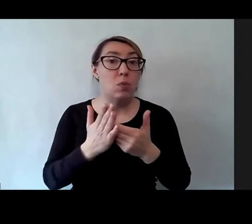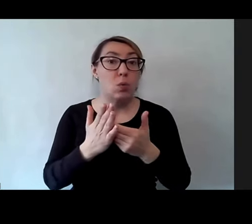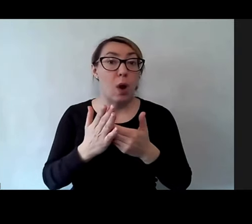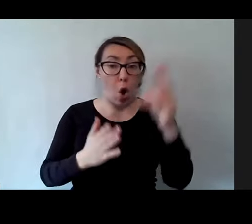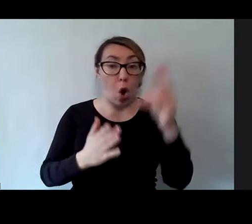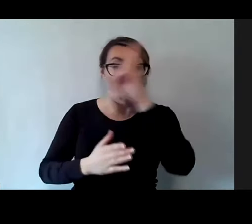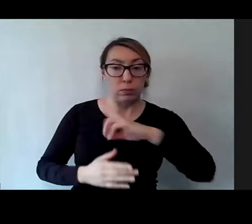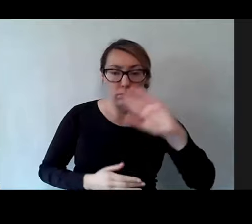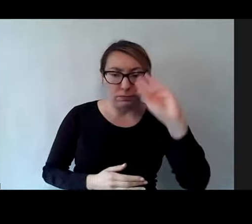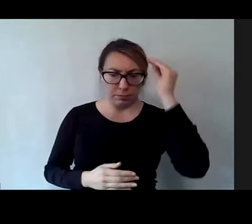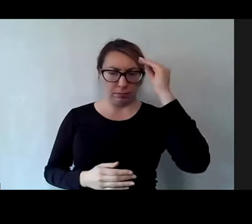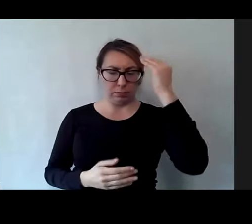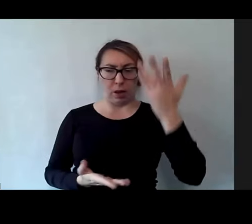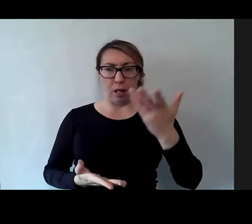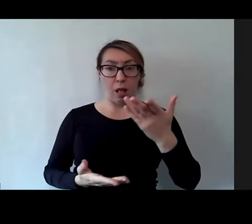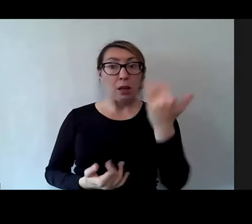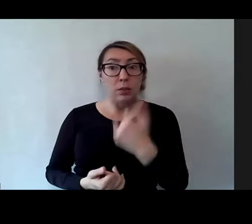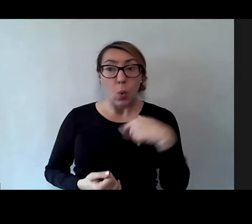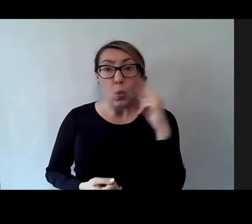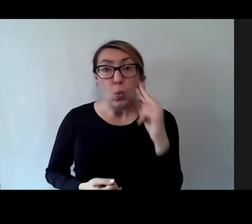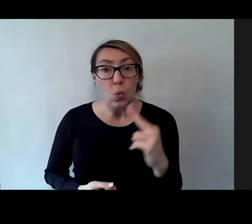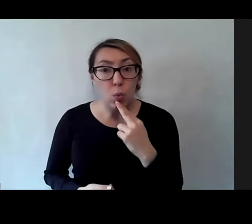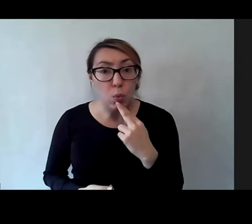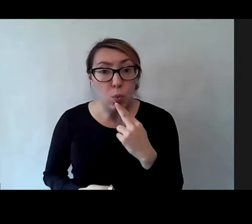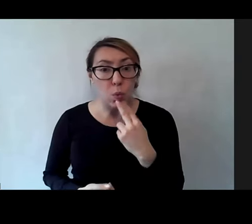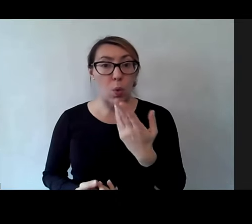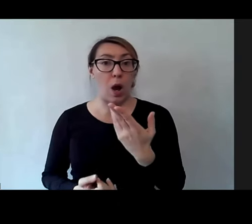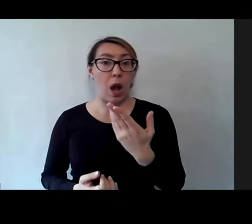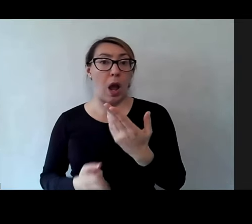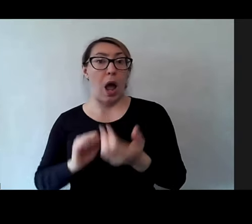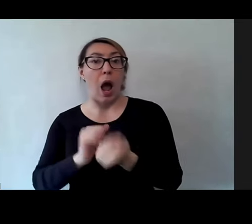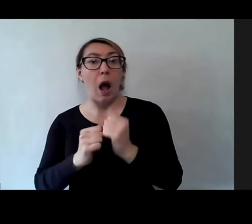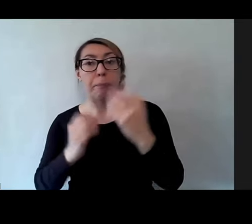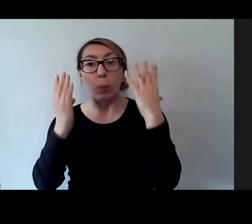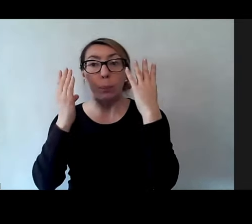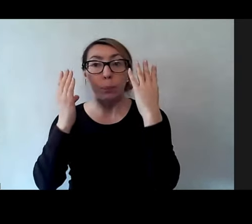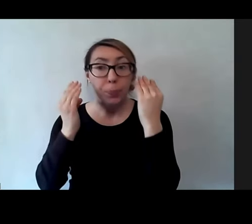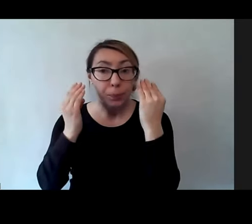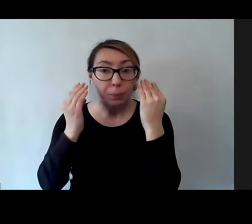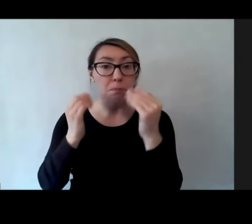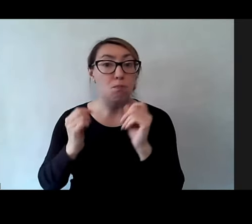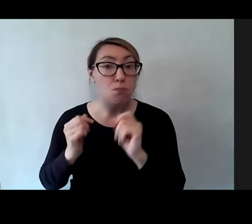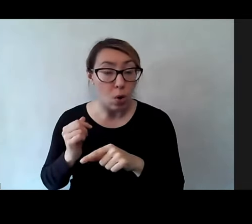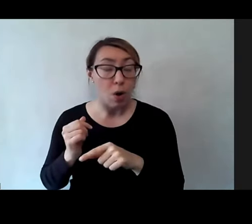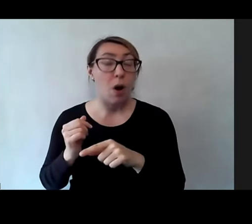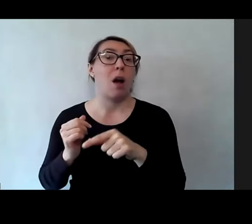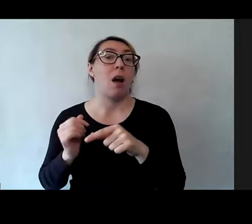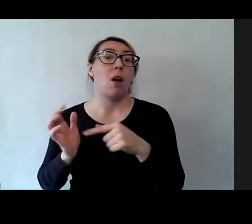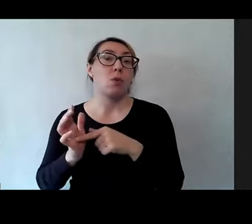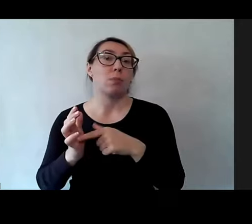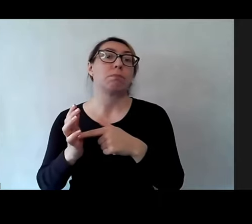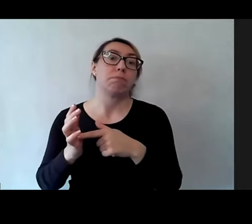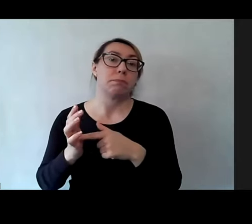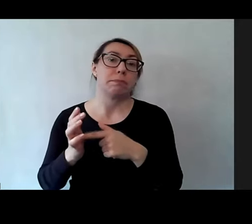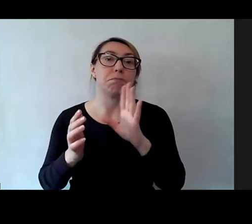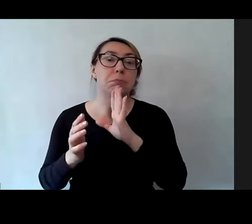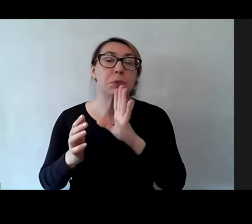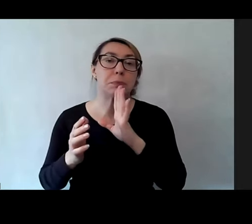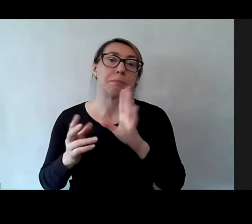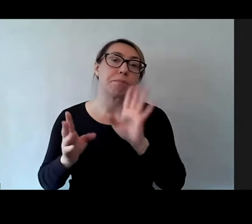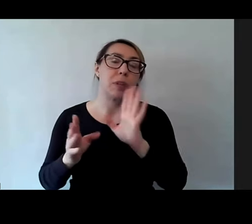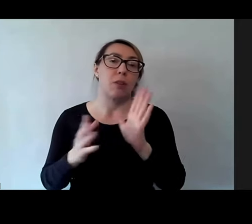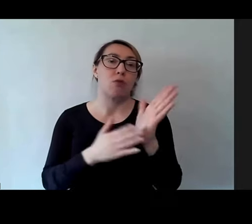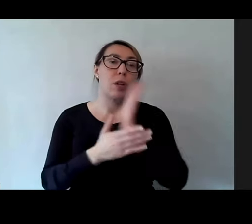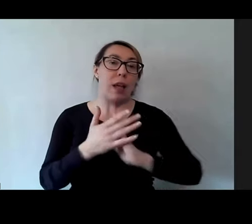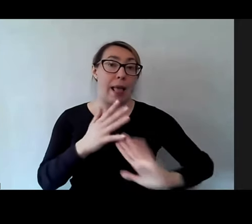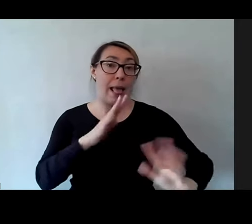dowiaduje się, że jego dziecko jest głuche czy ma ubytek słuchu, zazwyczaj pojawia się taki element rehabilitacyjny, który